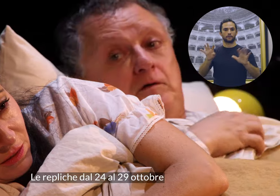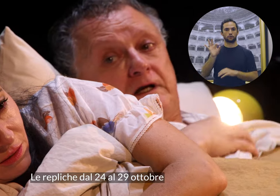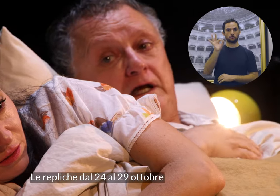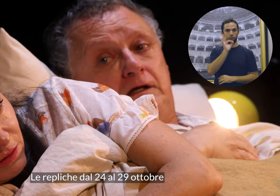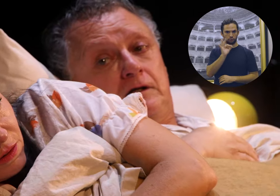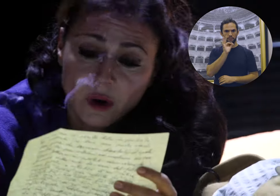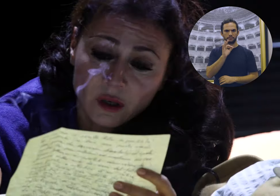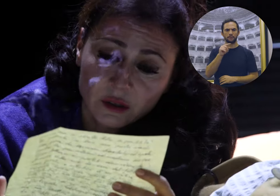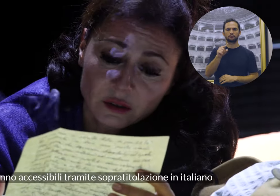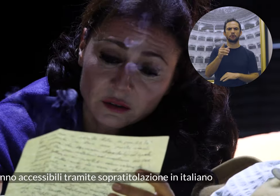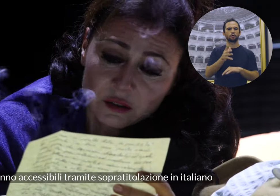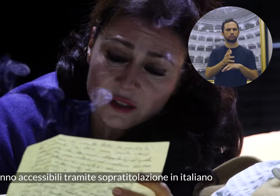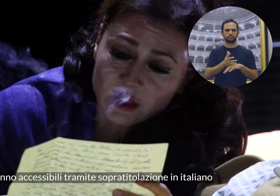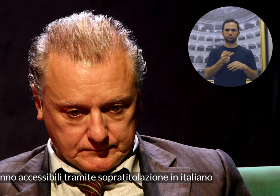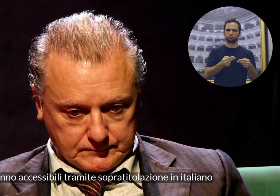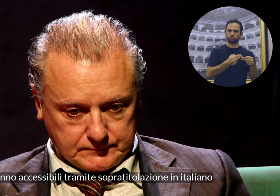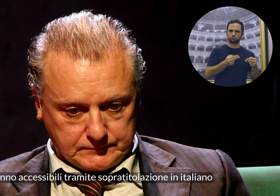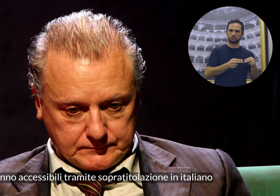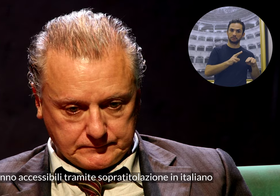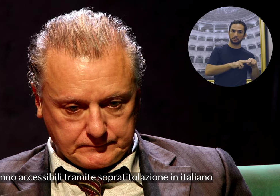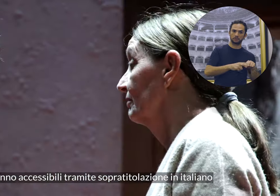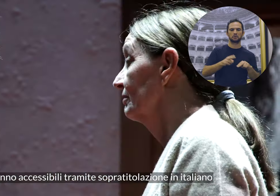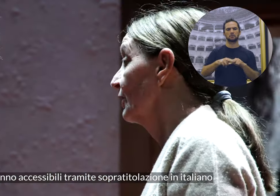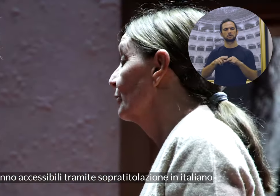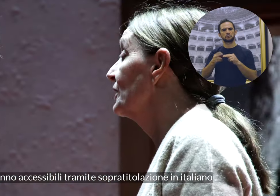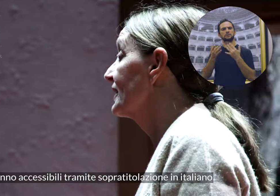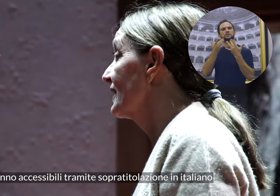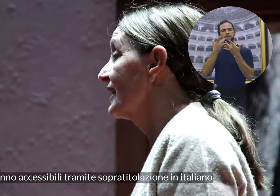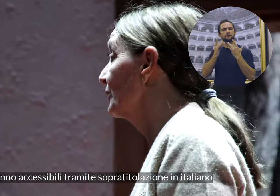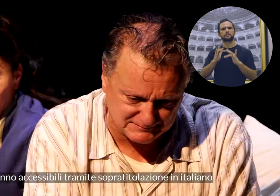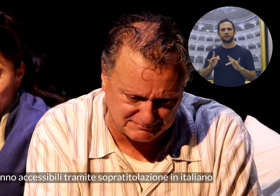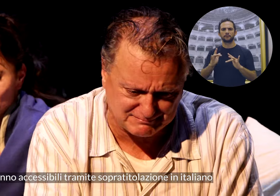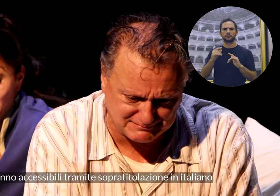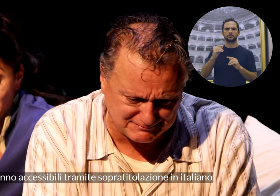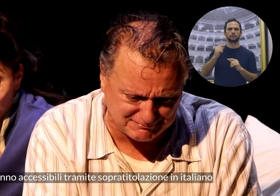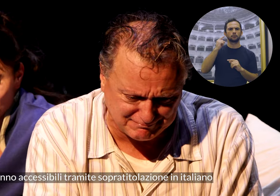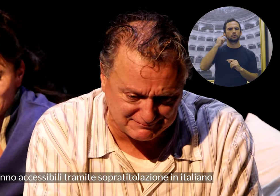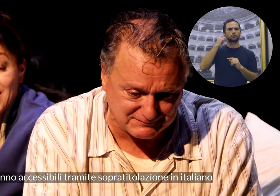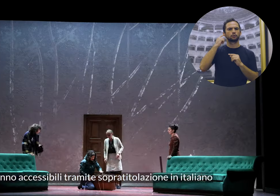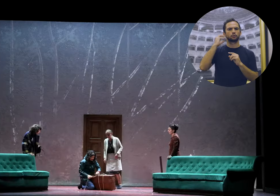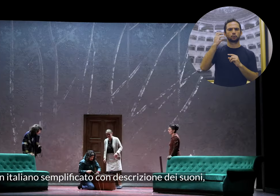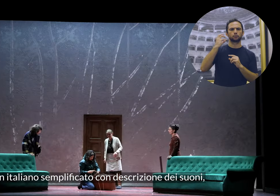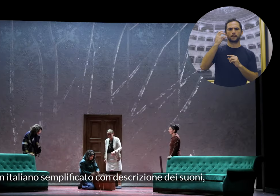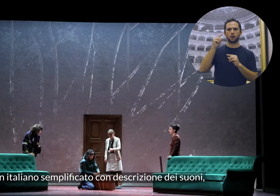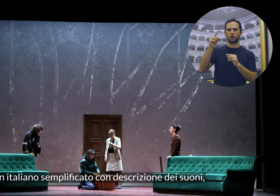ottobre, saranno accessibili tramite sopratitolazione in italiano e in italiano